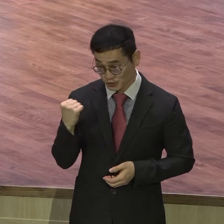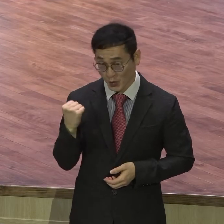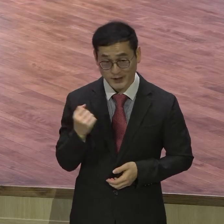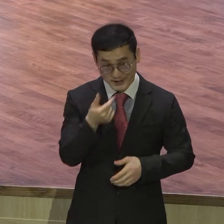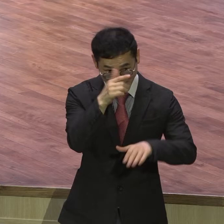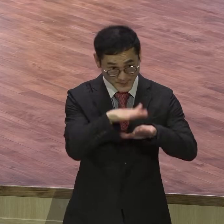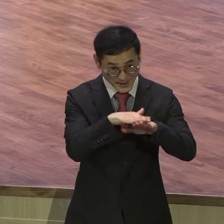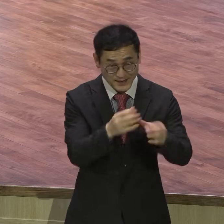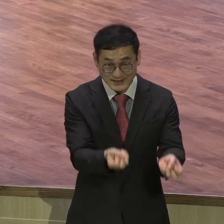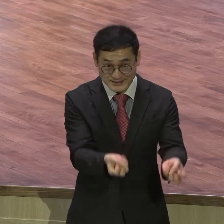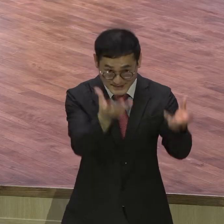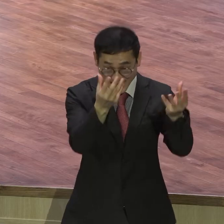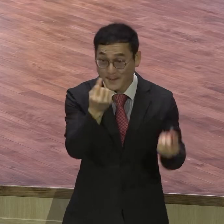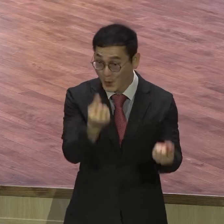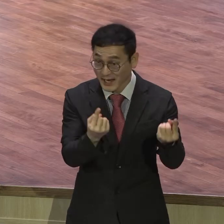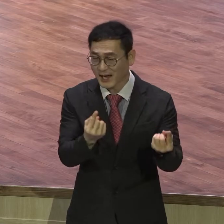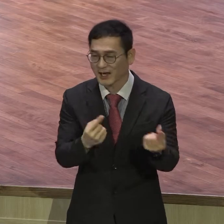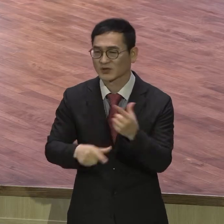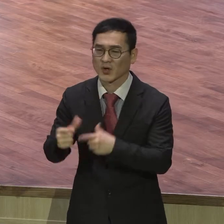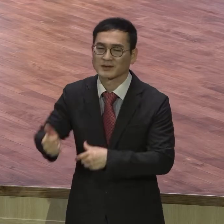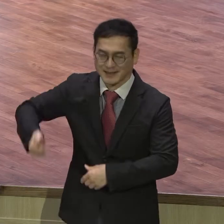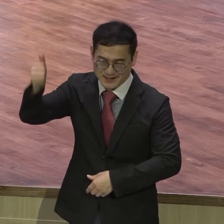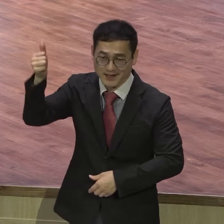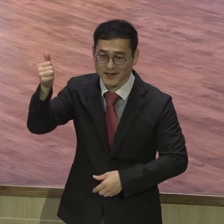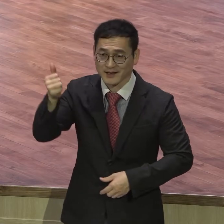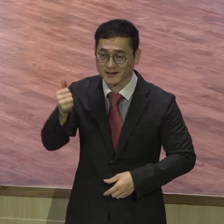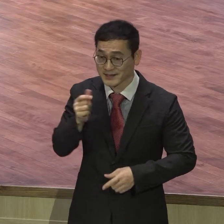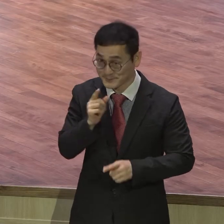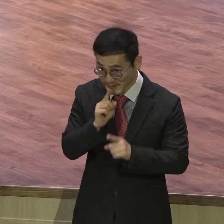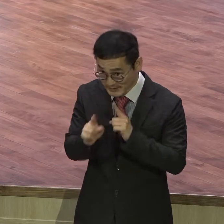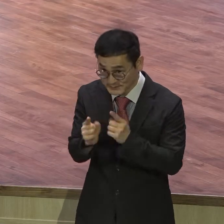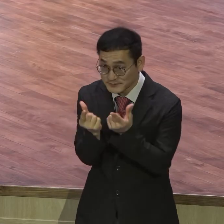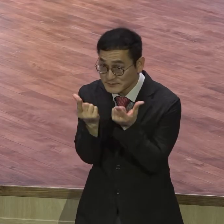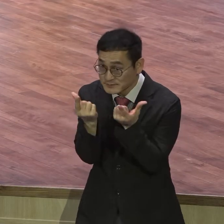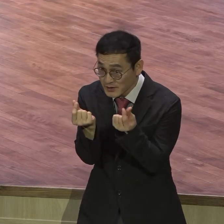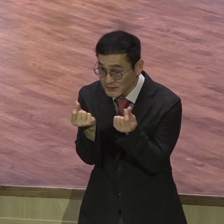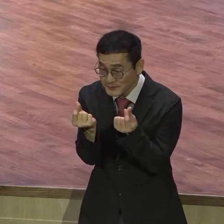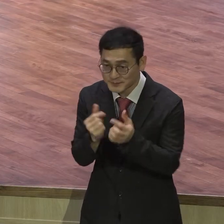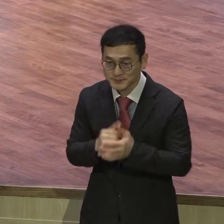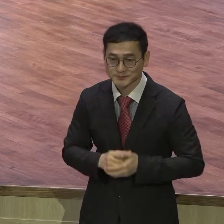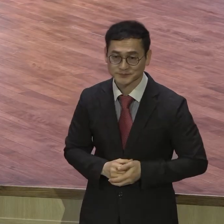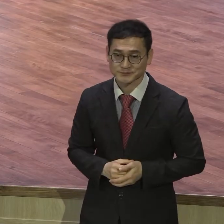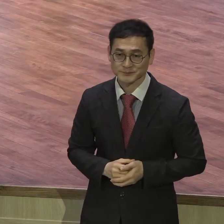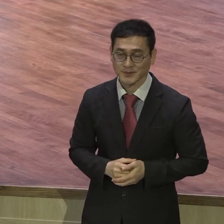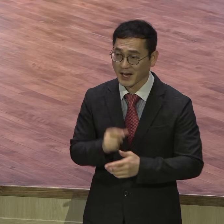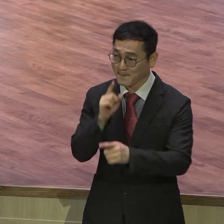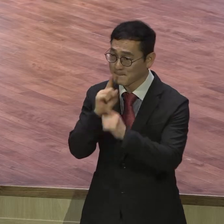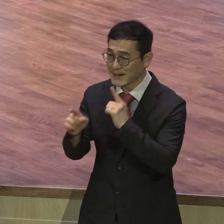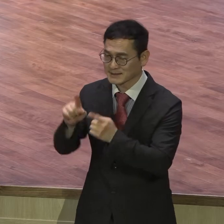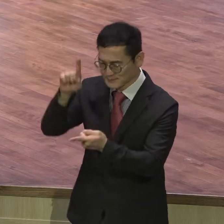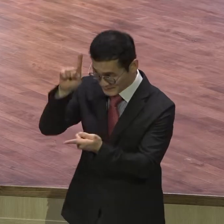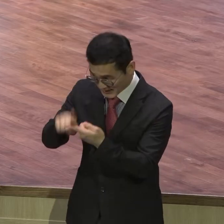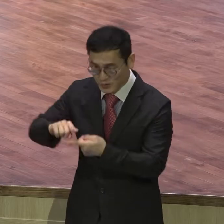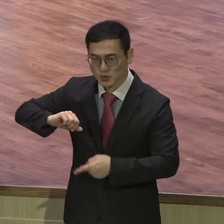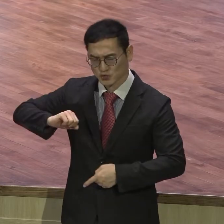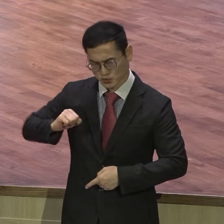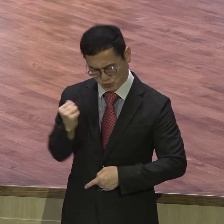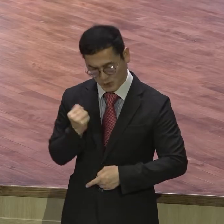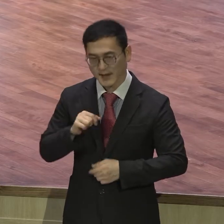순종이 예배드리려고 나와 앉아있는 것보다 낫다. 순종. 말씀에 순종해라. 왜 응답을 못